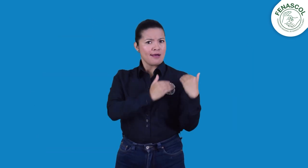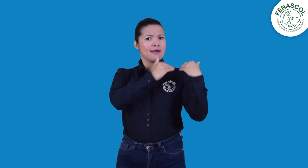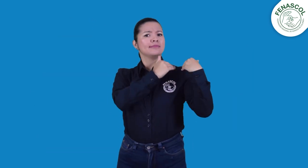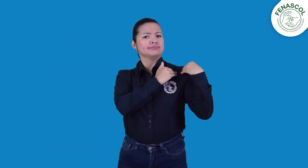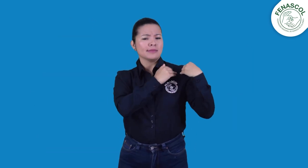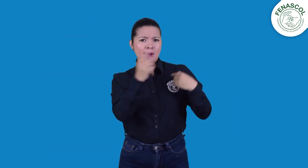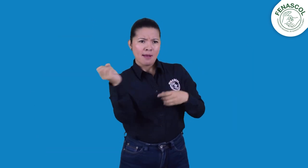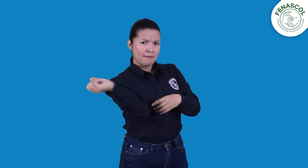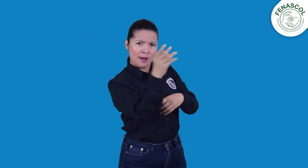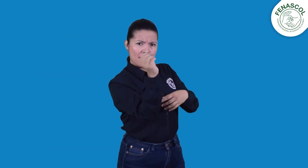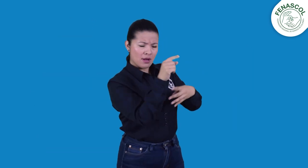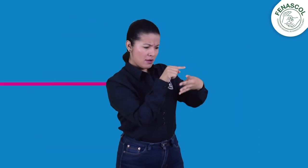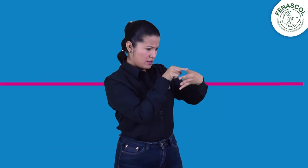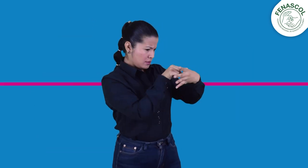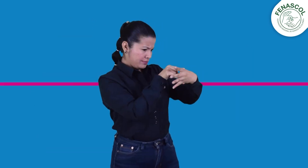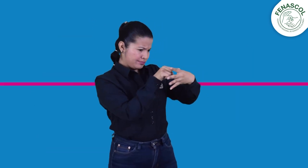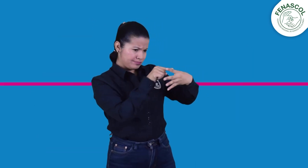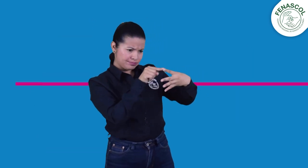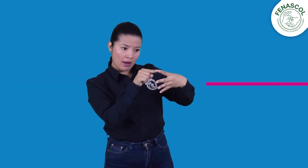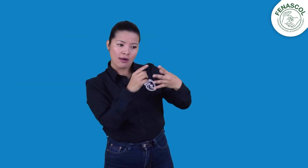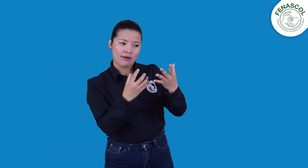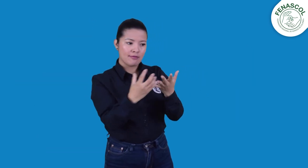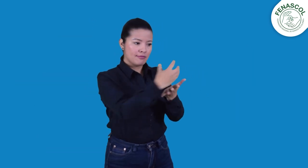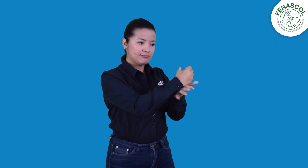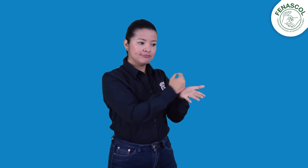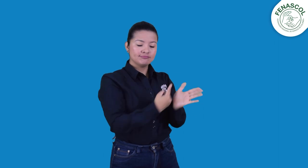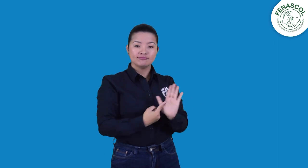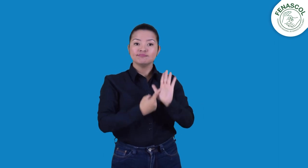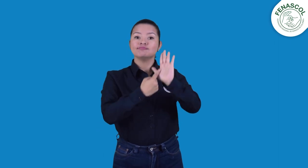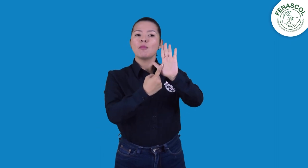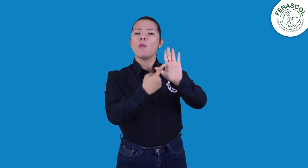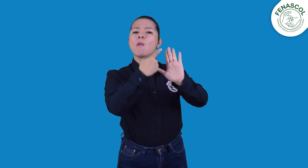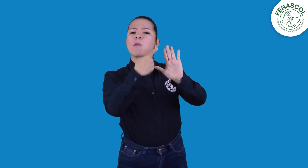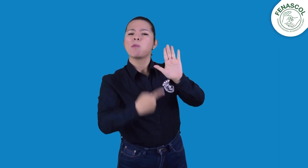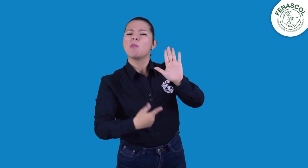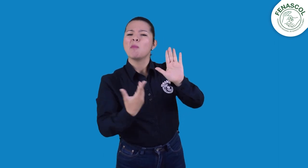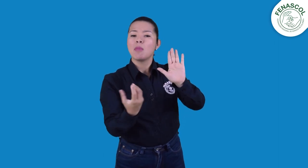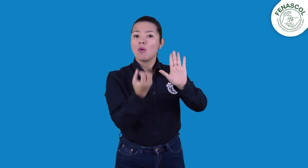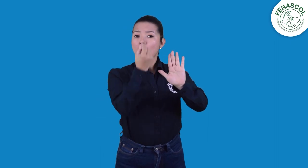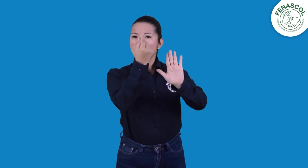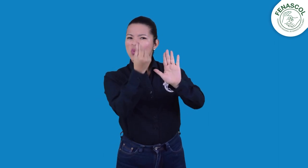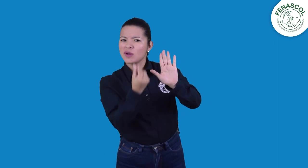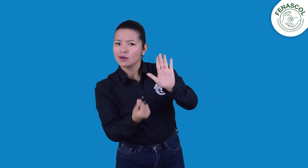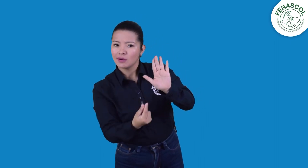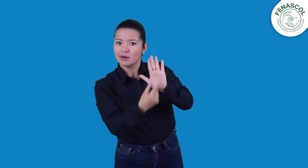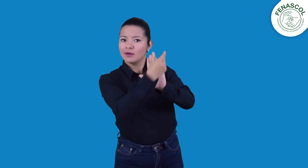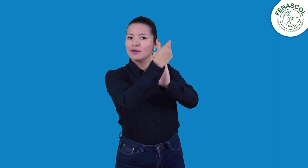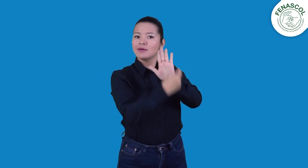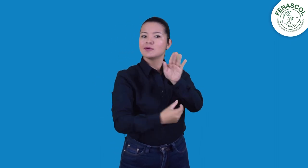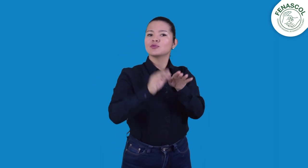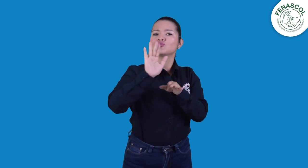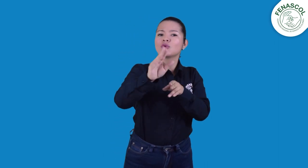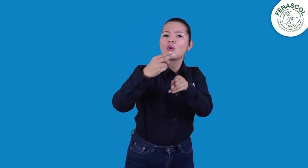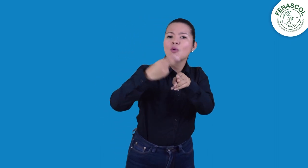las donaciones, cada semana les estaremos informando los nombres y los montos de las personas que donaron